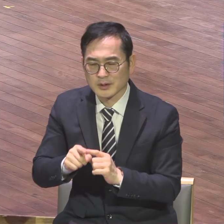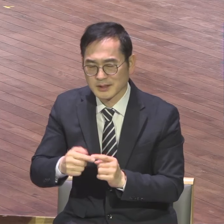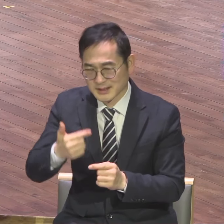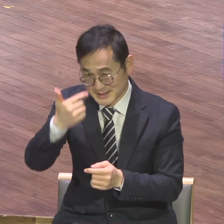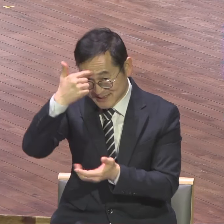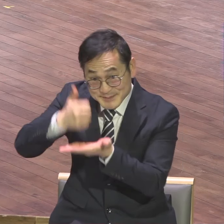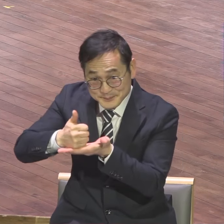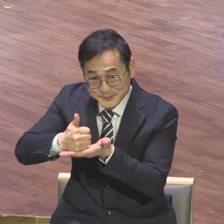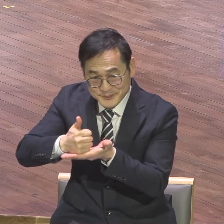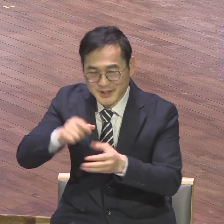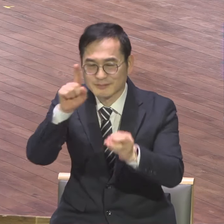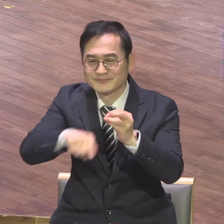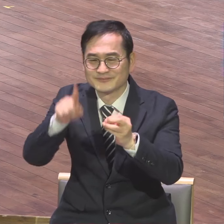그런데 국가에서 뭐 줘요?